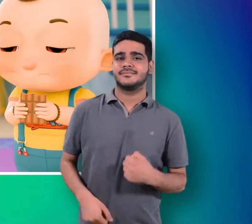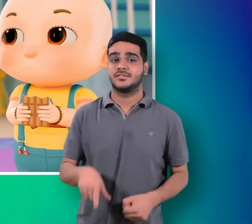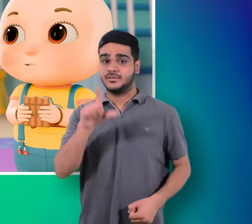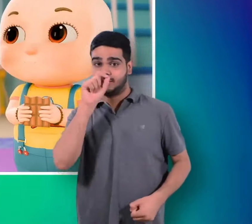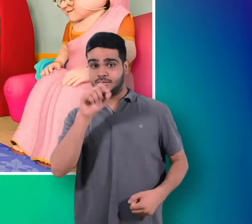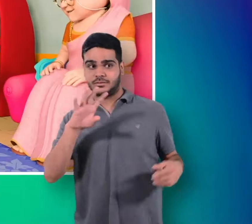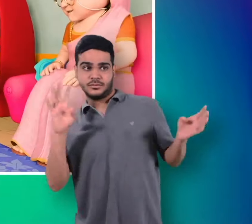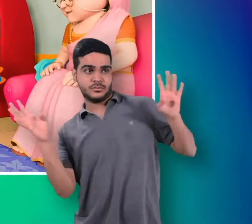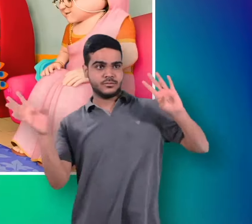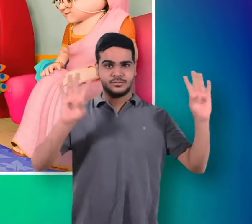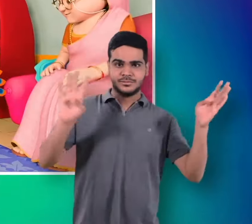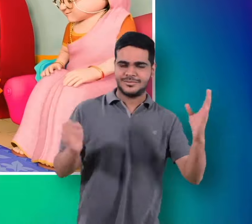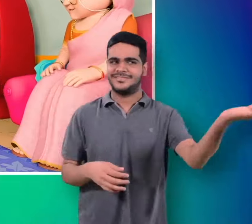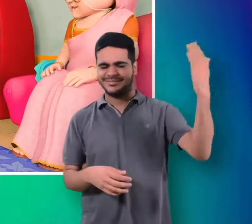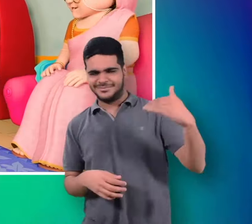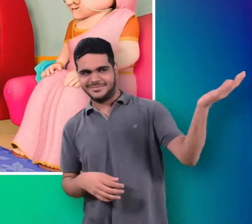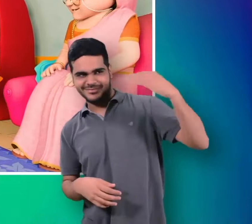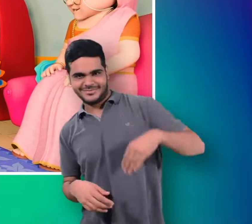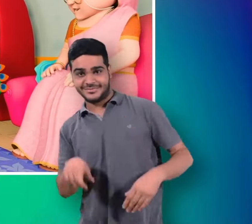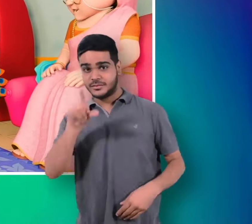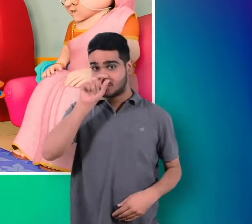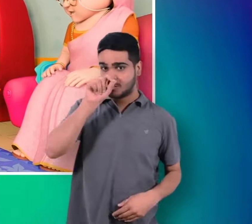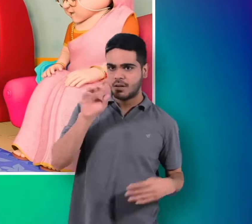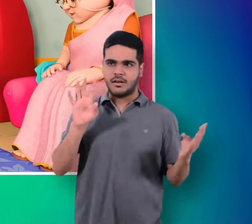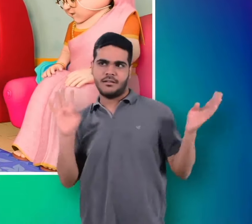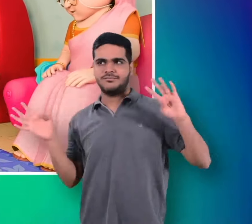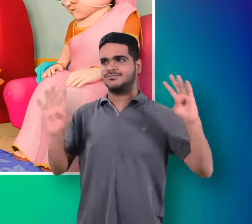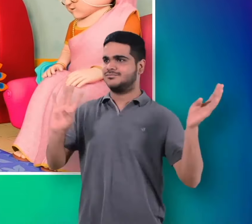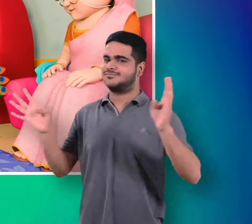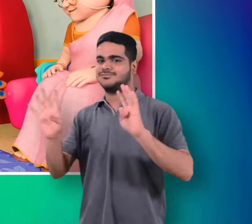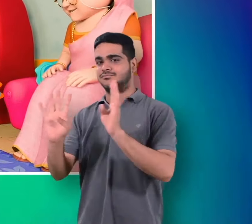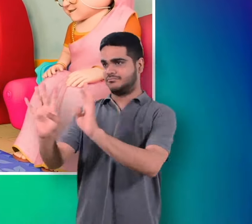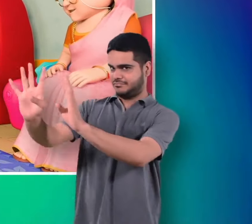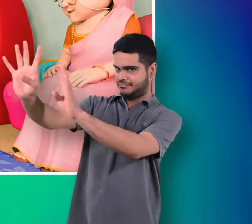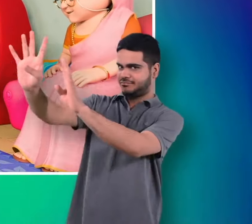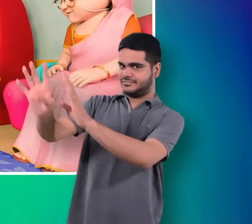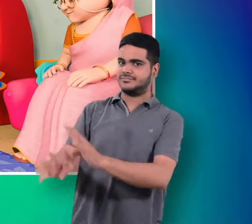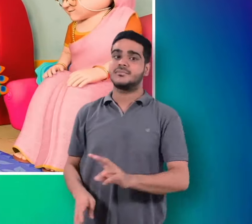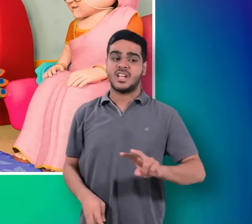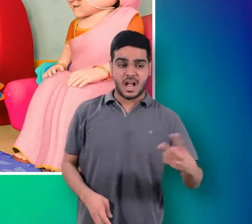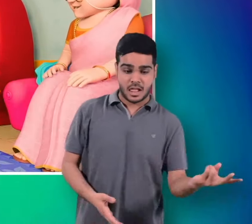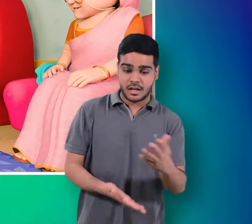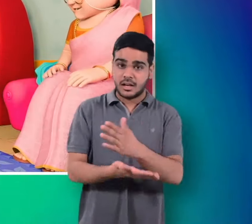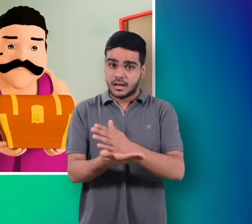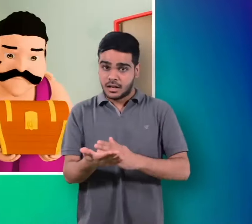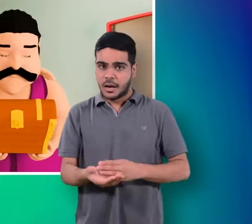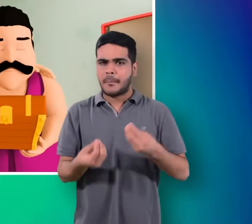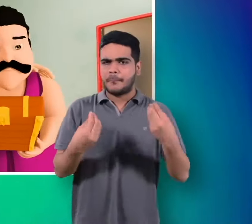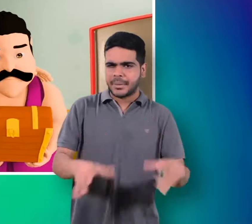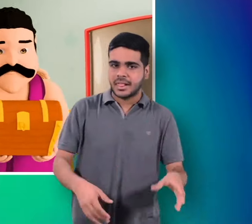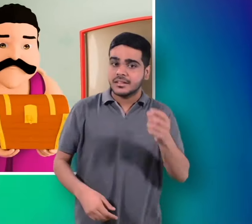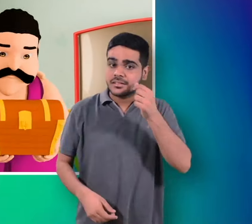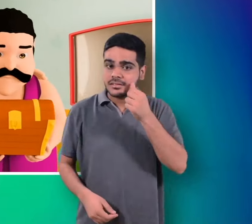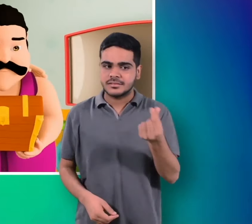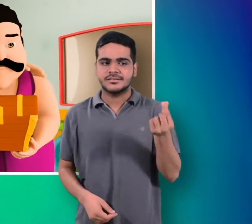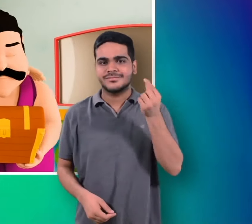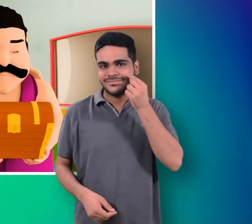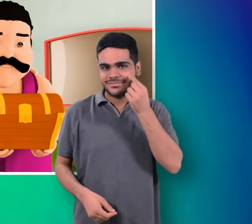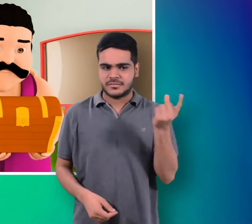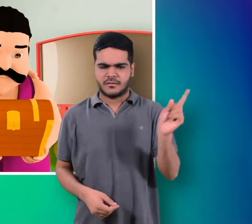नानी तेरी मूर्णी को मूर ले गए बाकी जो बचा था